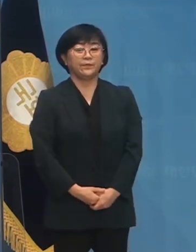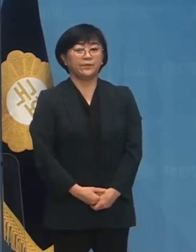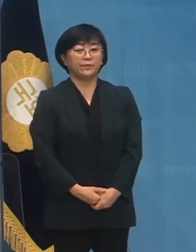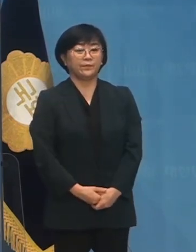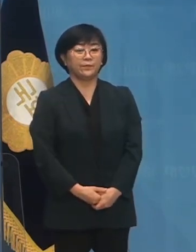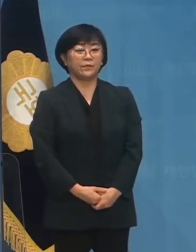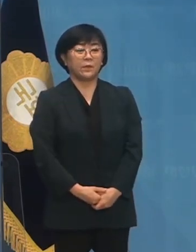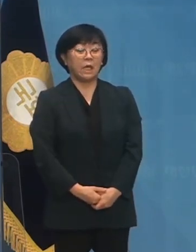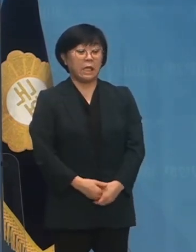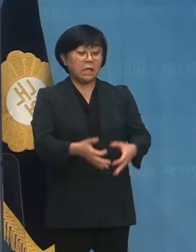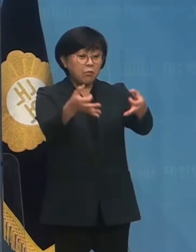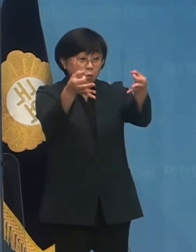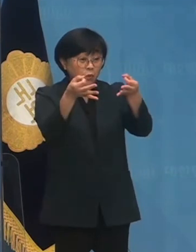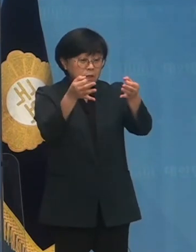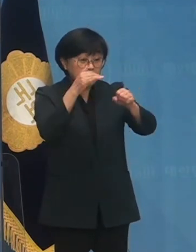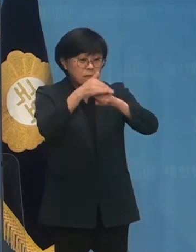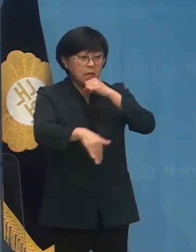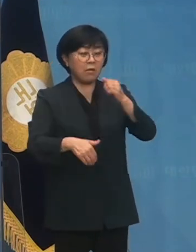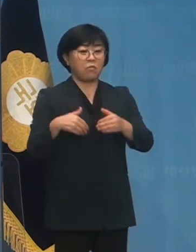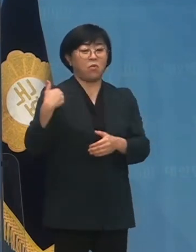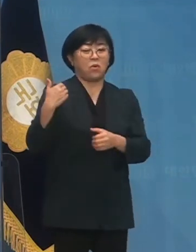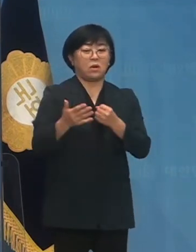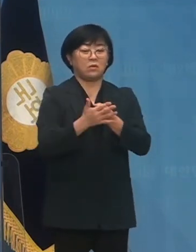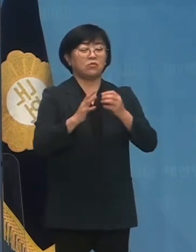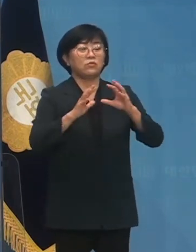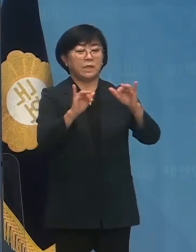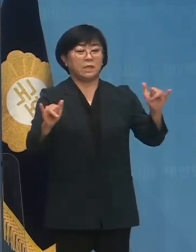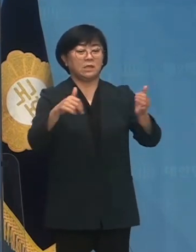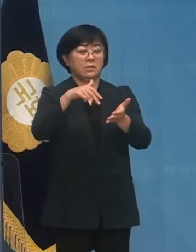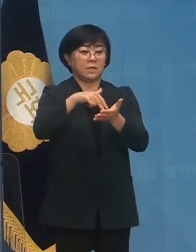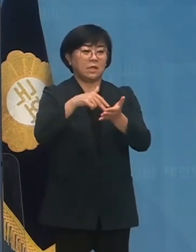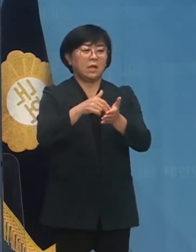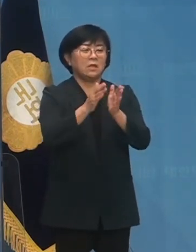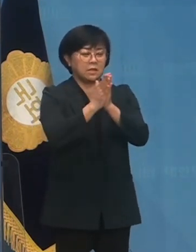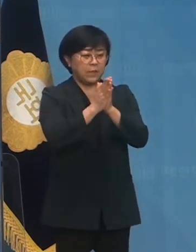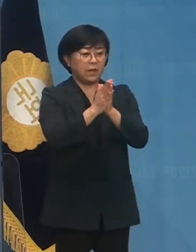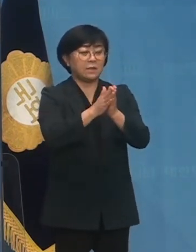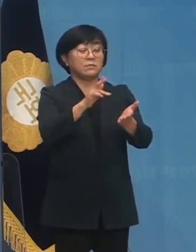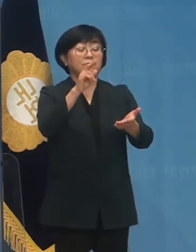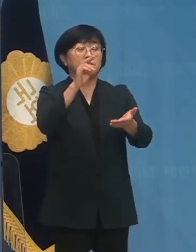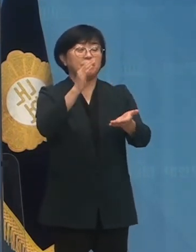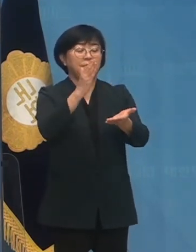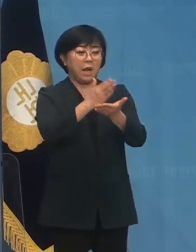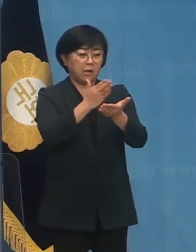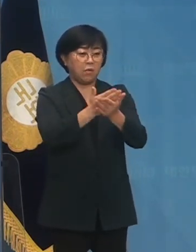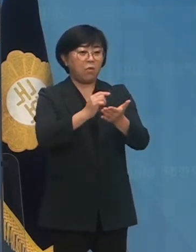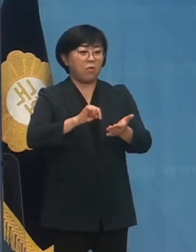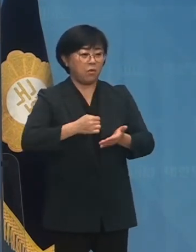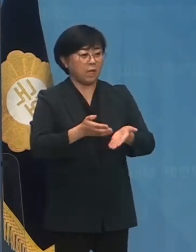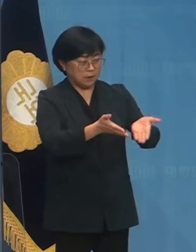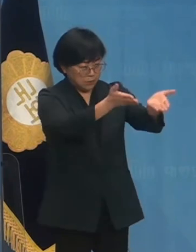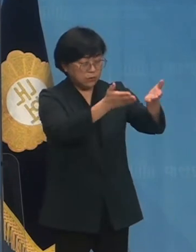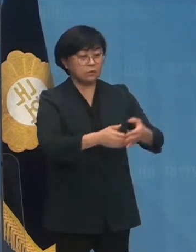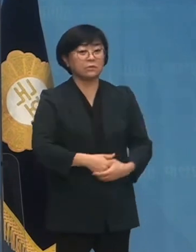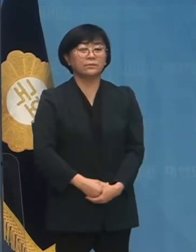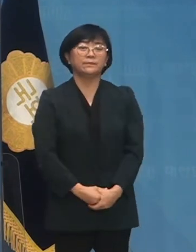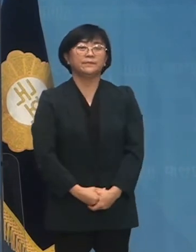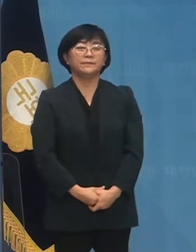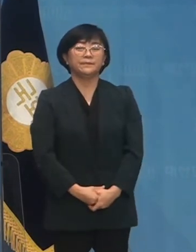국주 중인 포퓰리즘 열차에 모르고 올라탄 국민들은 제발 내려주시고 홀로 가시기 바랍니다.